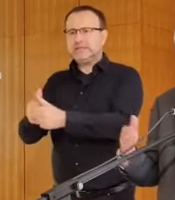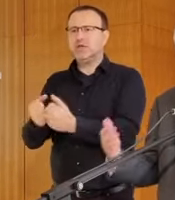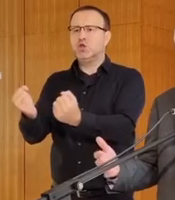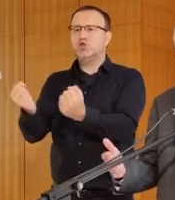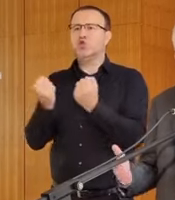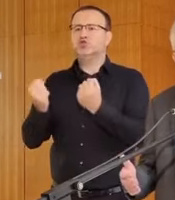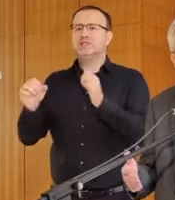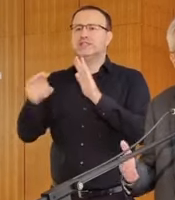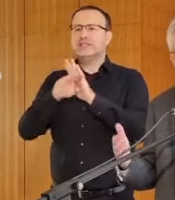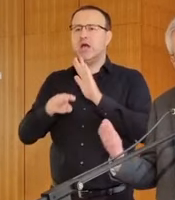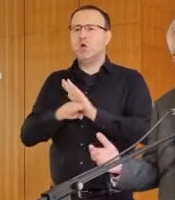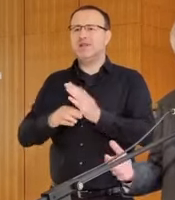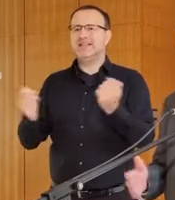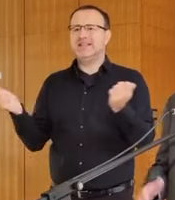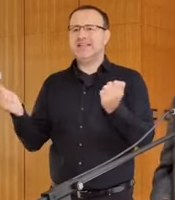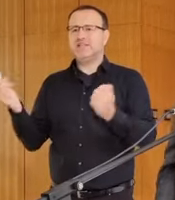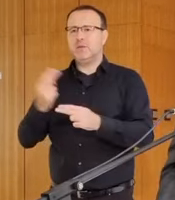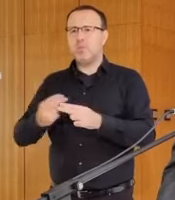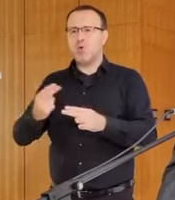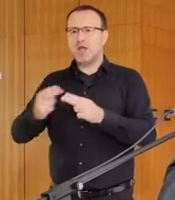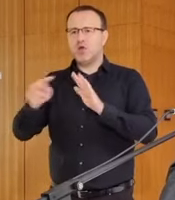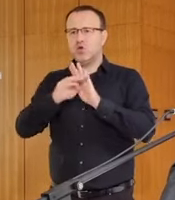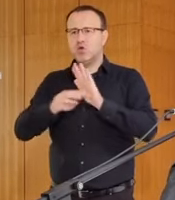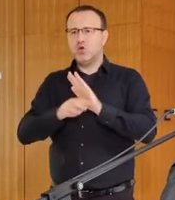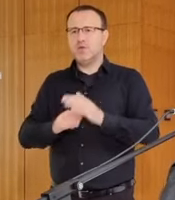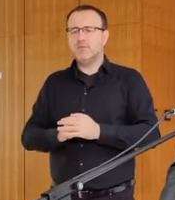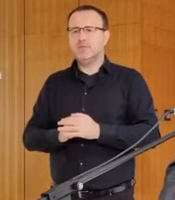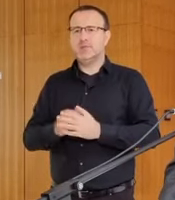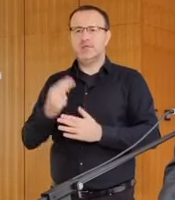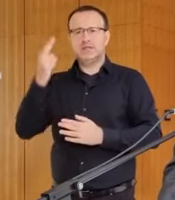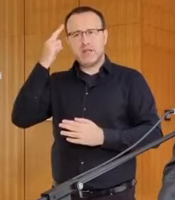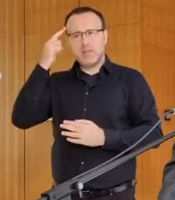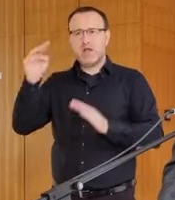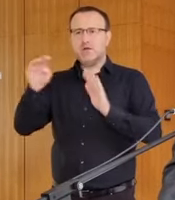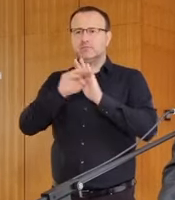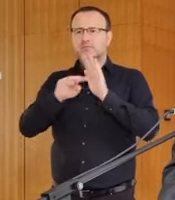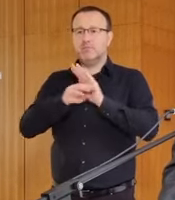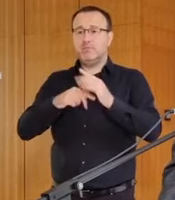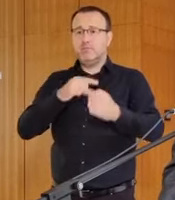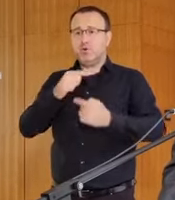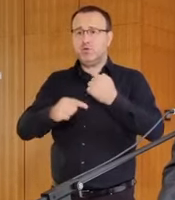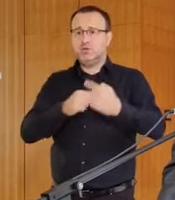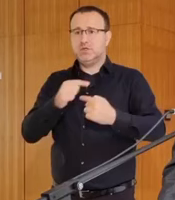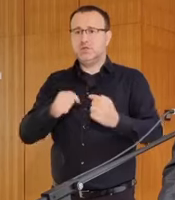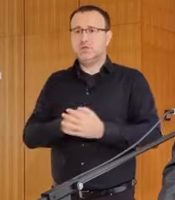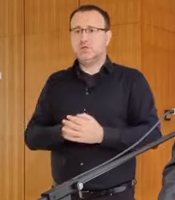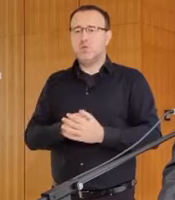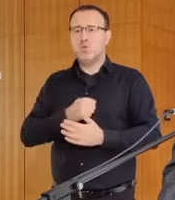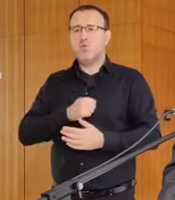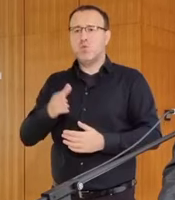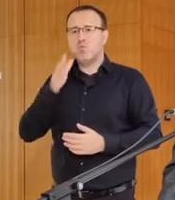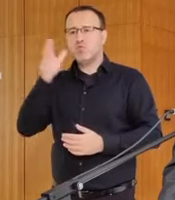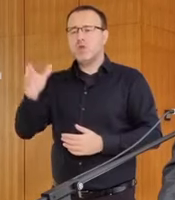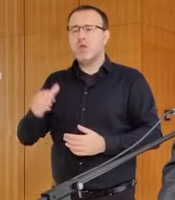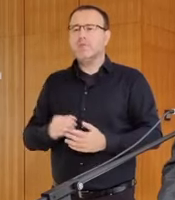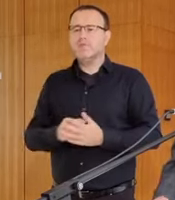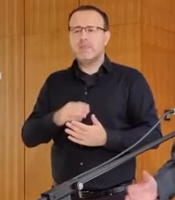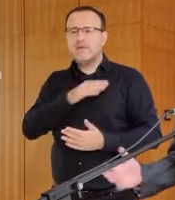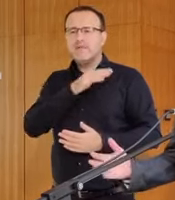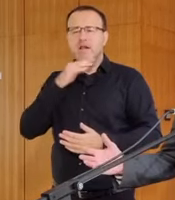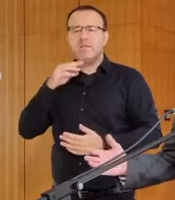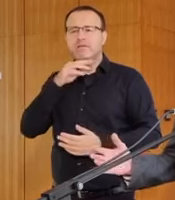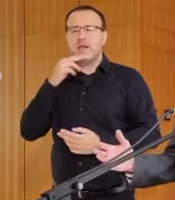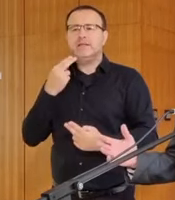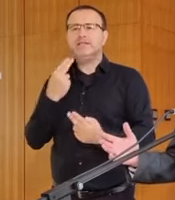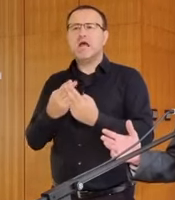zákon, trestný poriadok, to znamená tie procesné predpisy. Na tom mi bude veľmi záležať a budeme sa